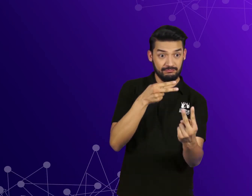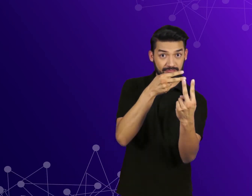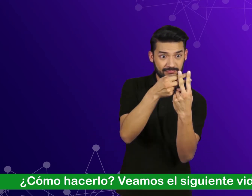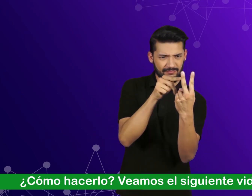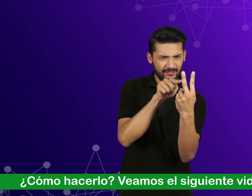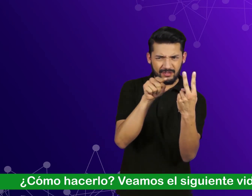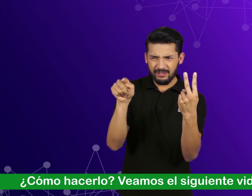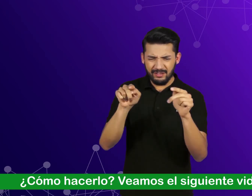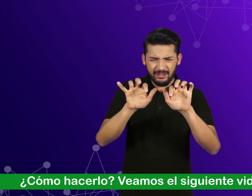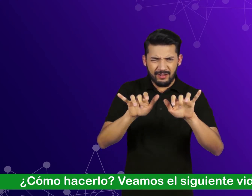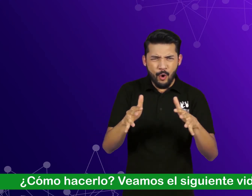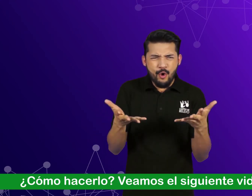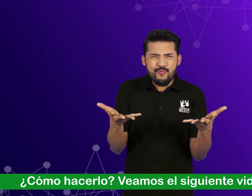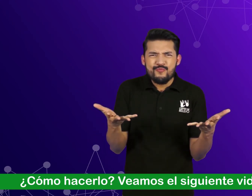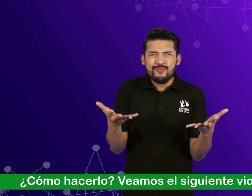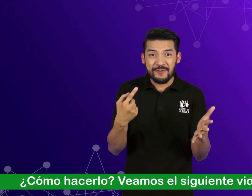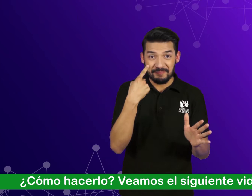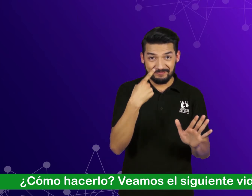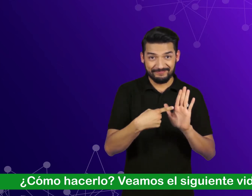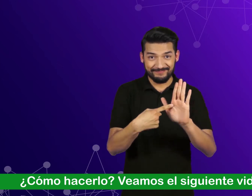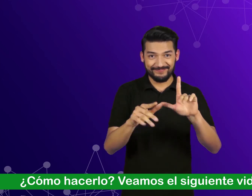¿Cómo hacerlo? Veamos el siguiente video.